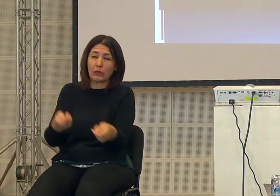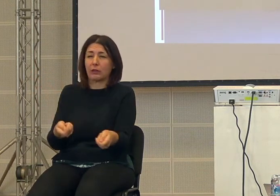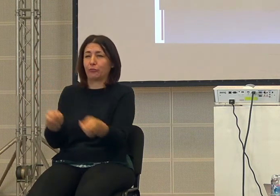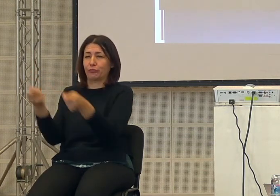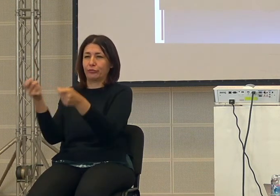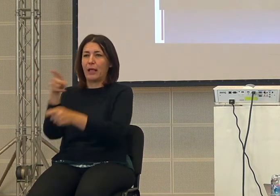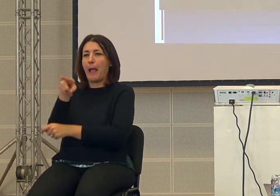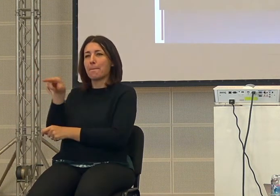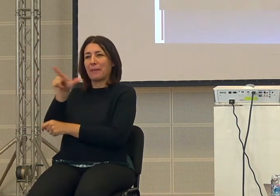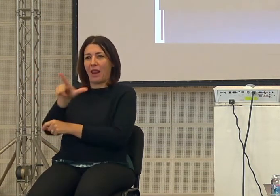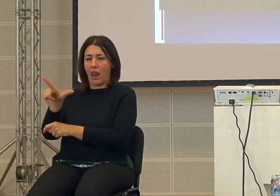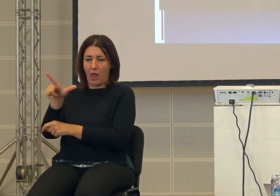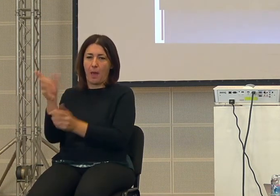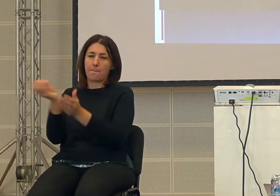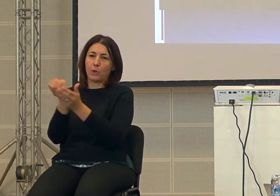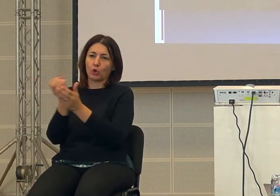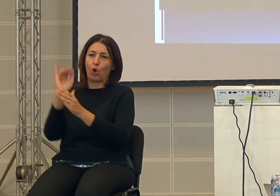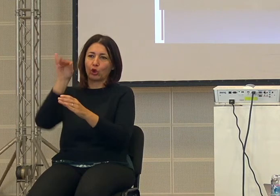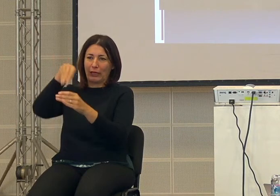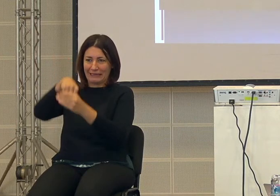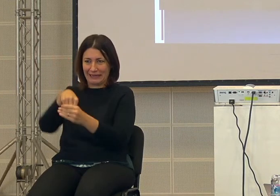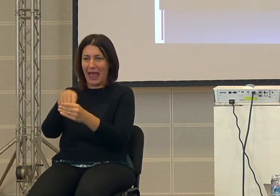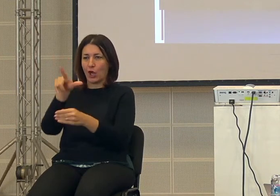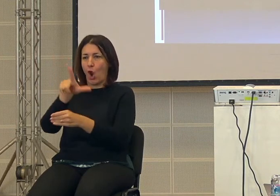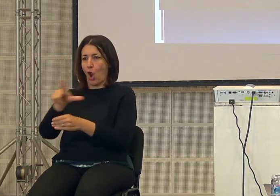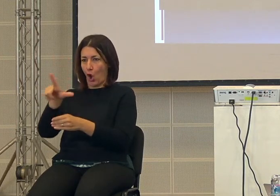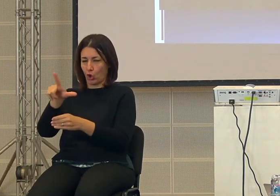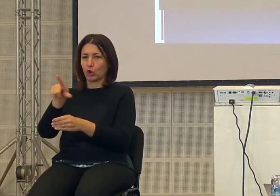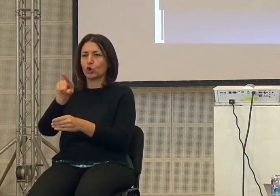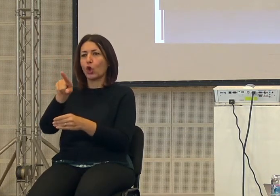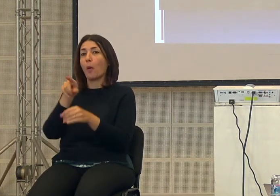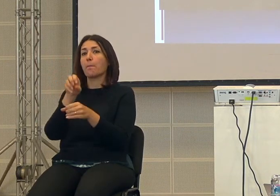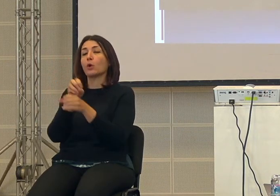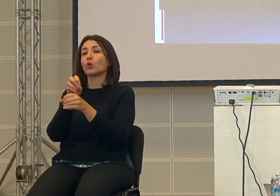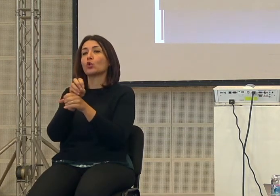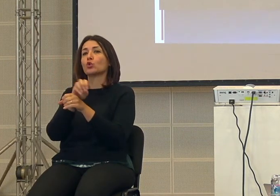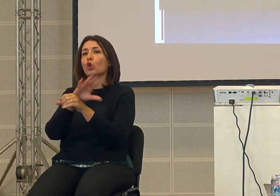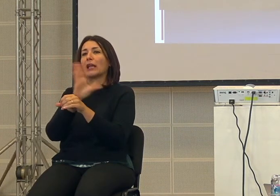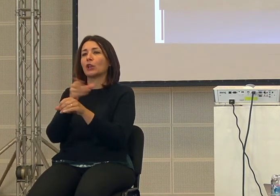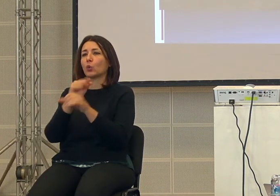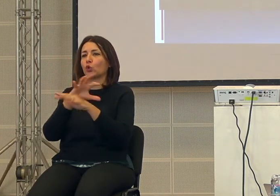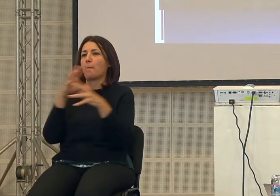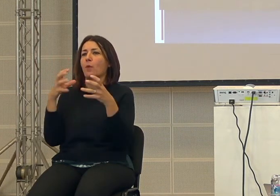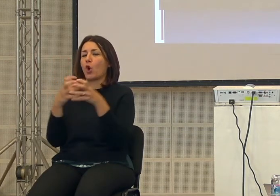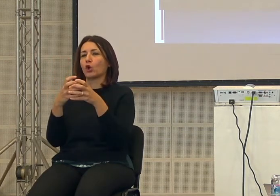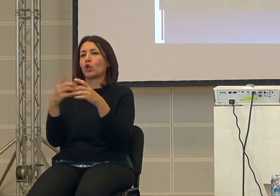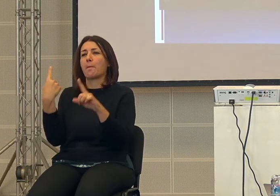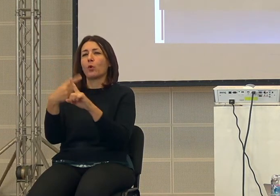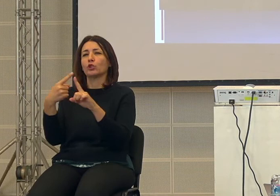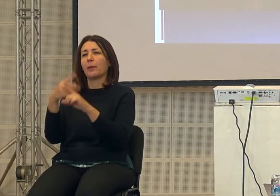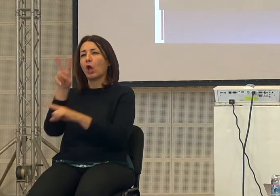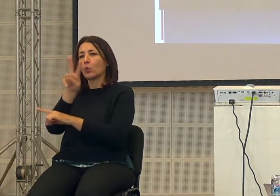cioè il prodotto interno lordo cioè quella ricchezza delle nazioni prodotta in tutto il mondo si è moltiplicata per 240